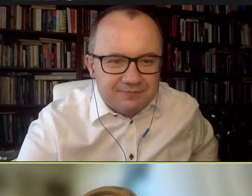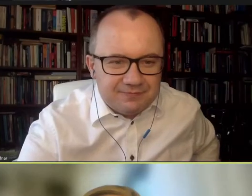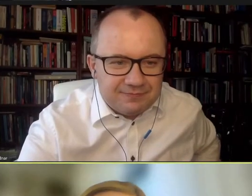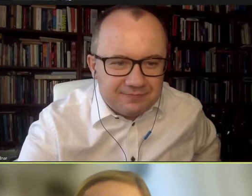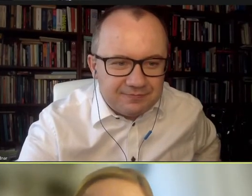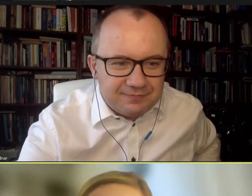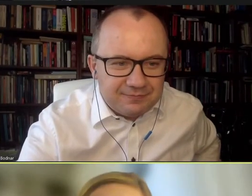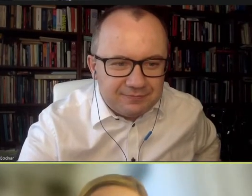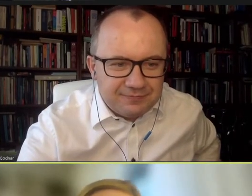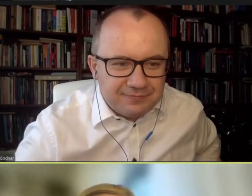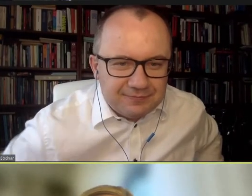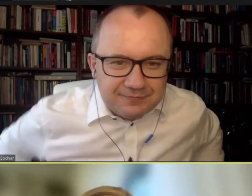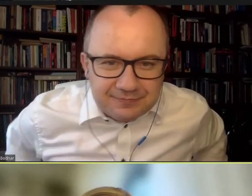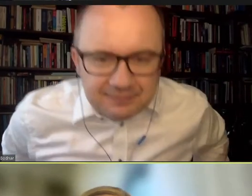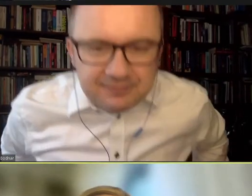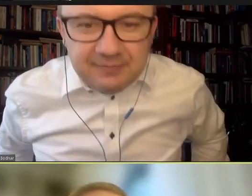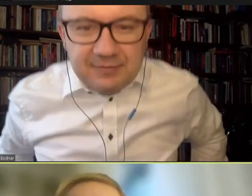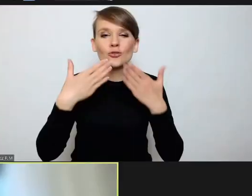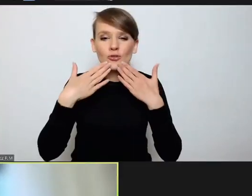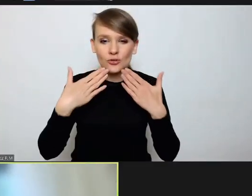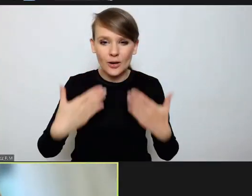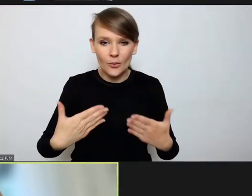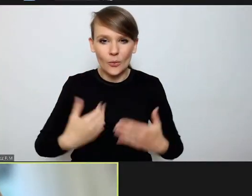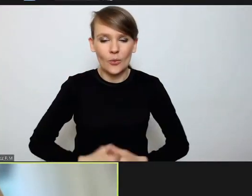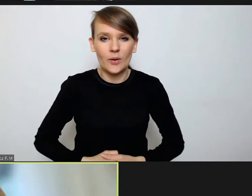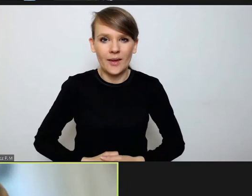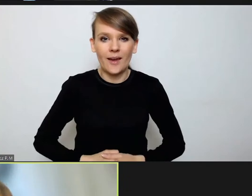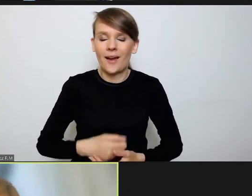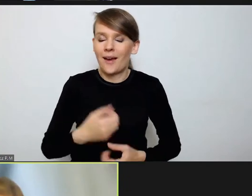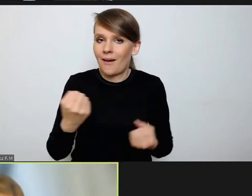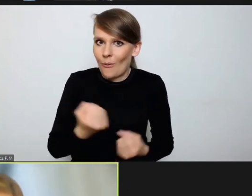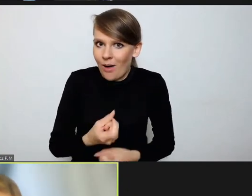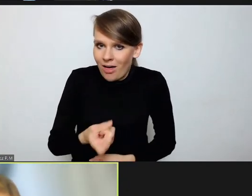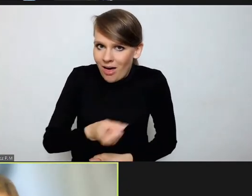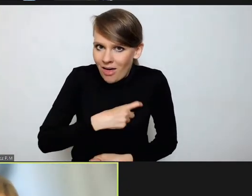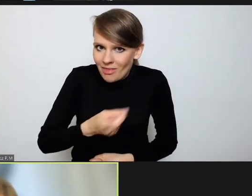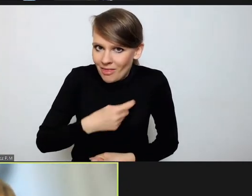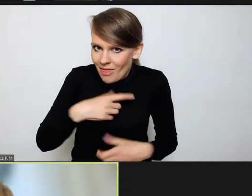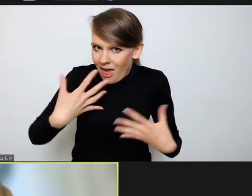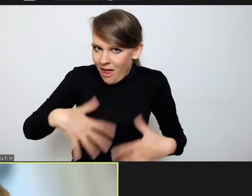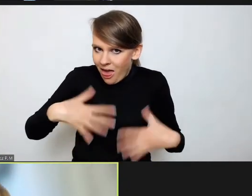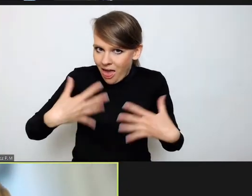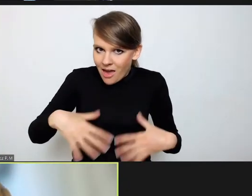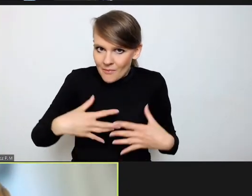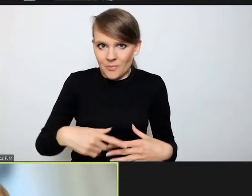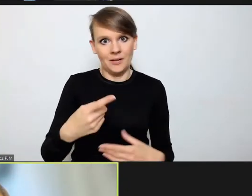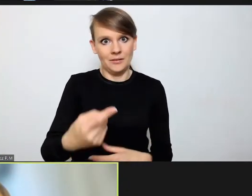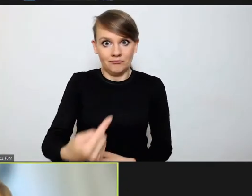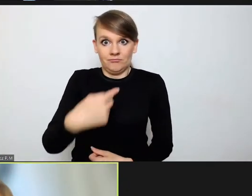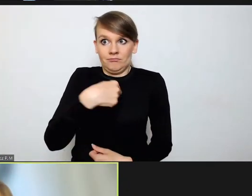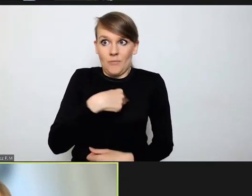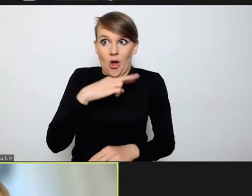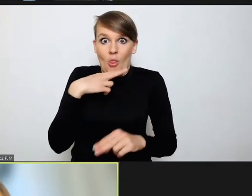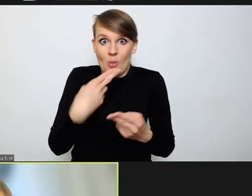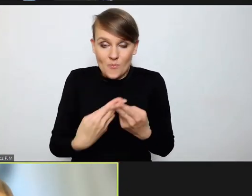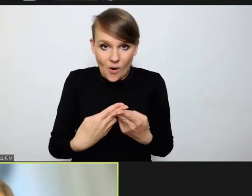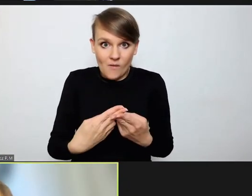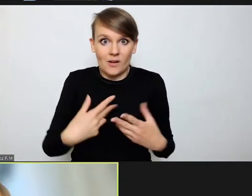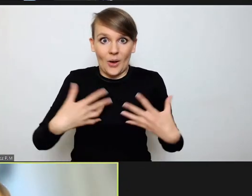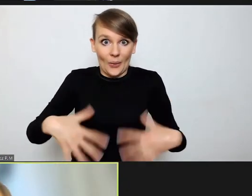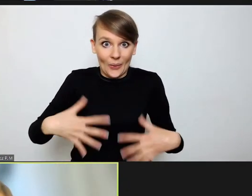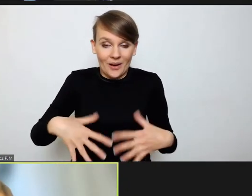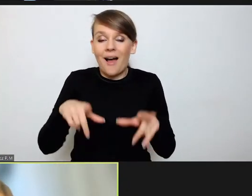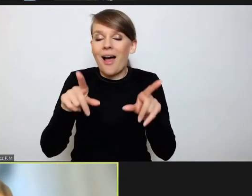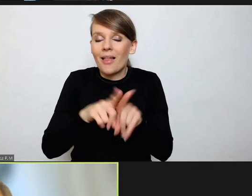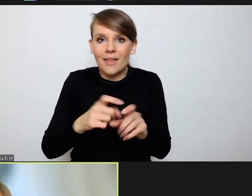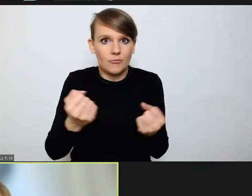Szanowny panie rzeczniku, bardzo dziękuję. Olbrzymia trema, jak pan rzecznik wywołuje do odpowiedzi, ale przy okazji też olbrzymi zaszczyt.